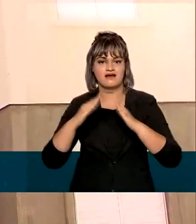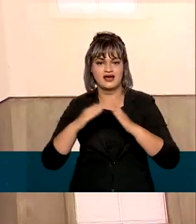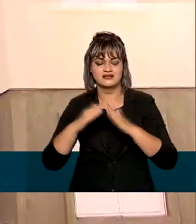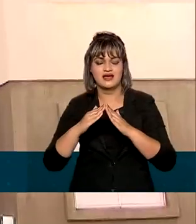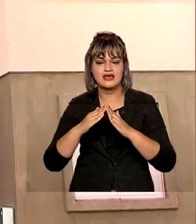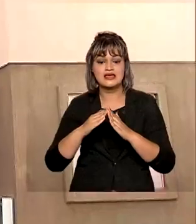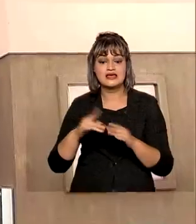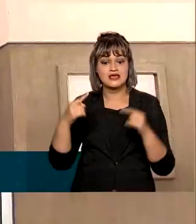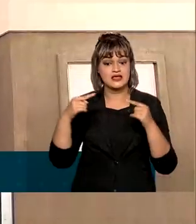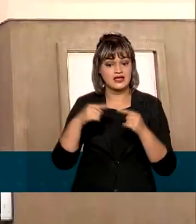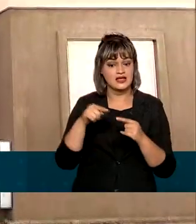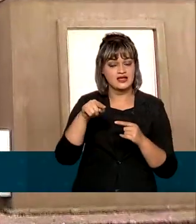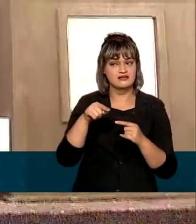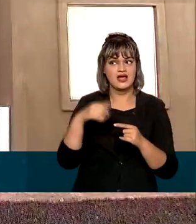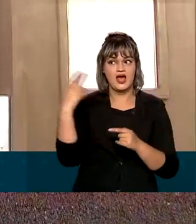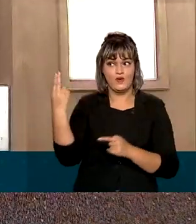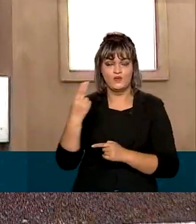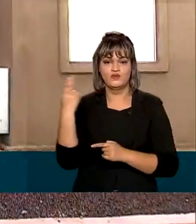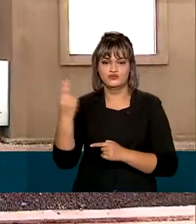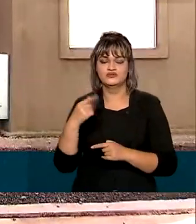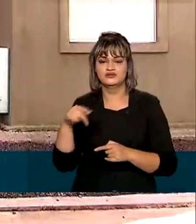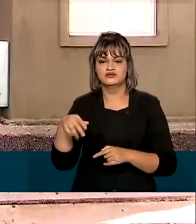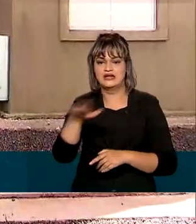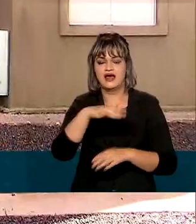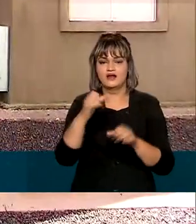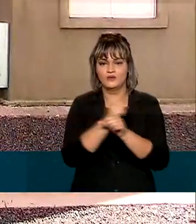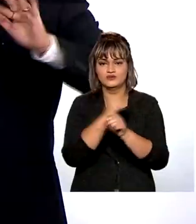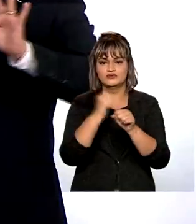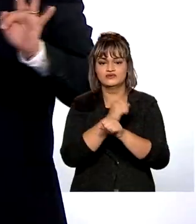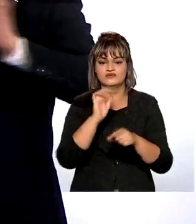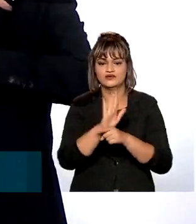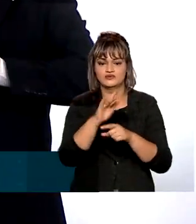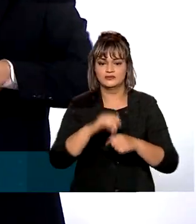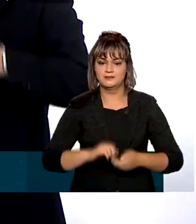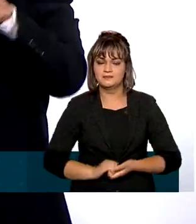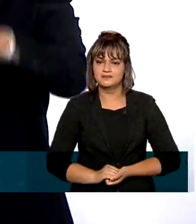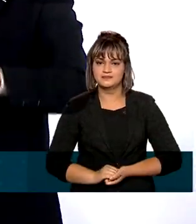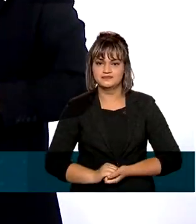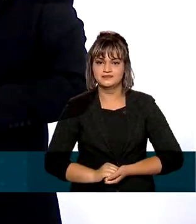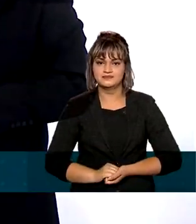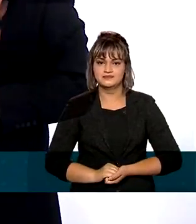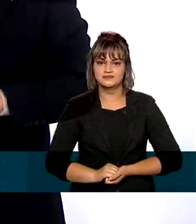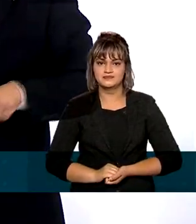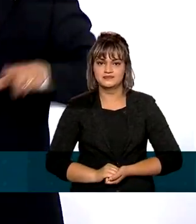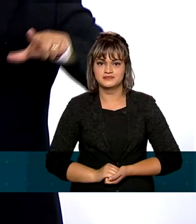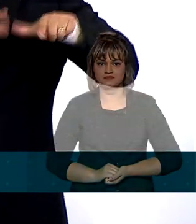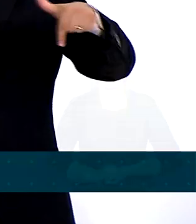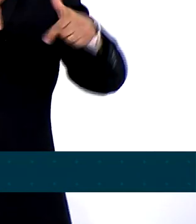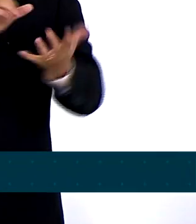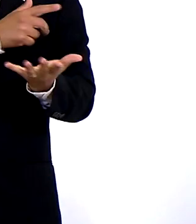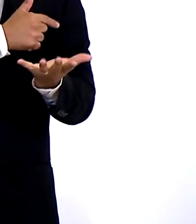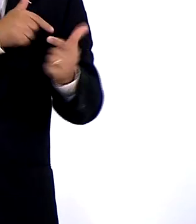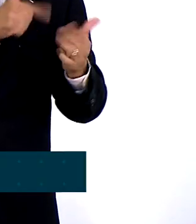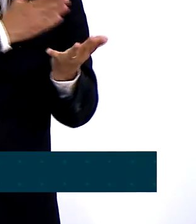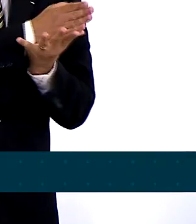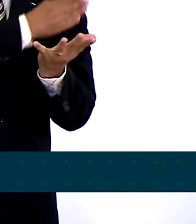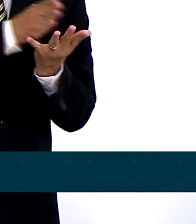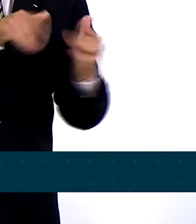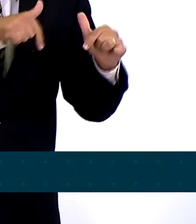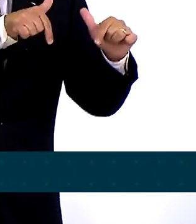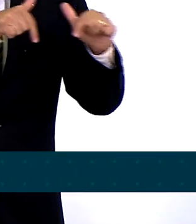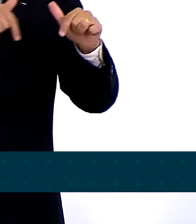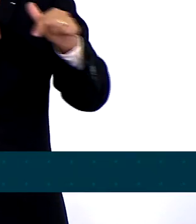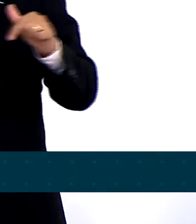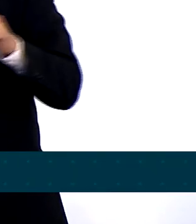atendem a uma demanda do setor de construção civil. Cada ação que está sendo desenvolvida aqui é para permitir que